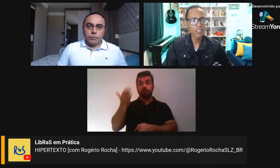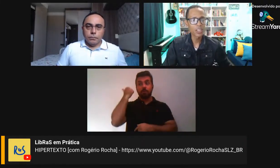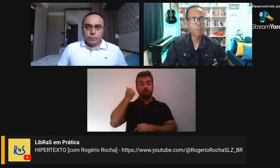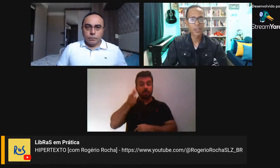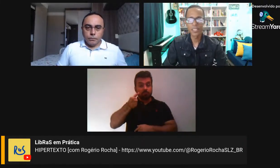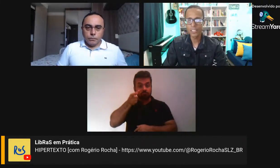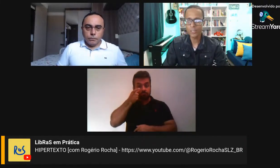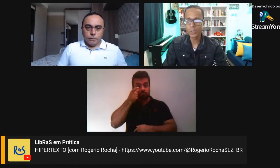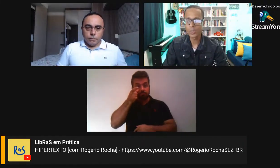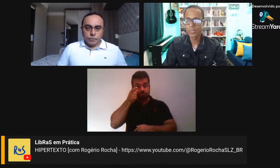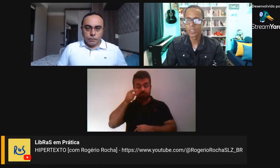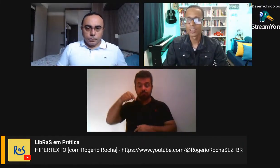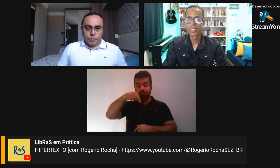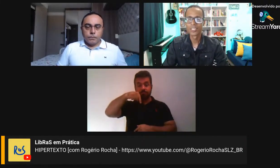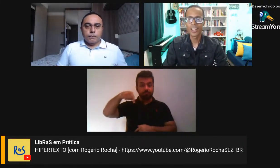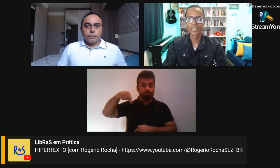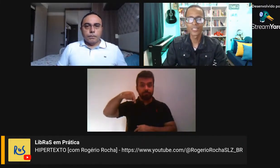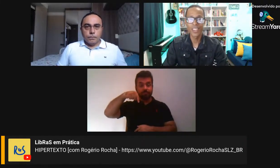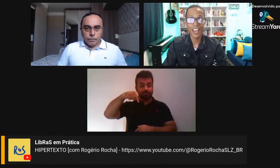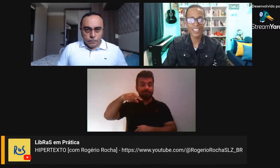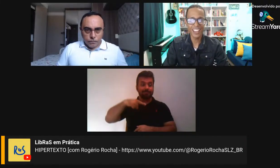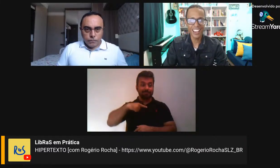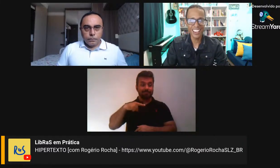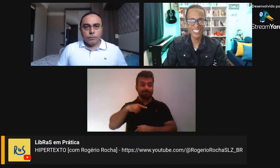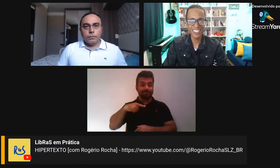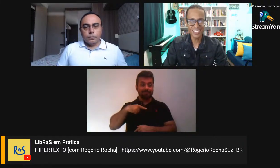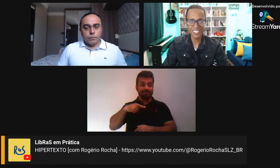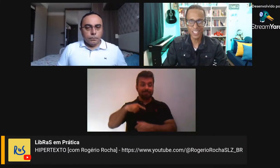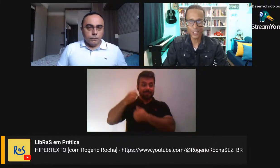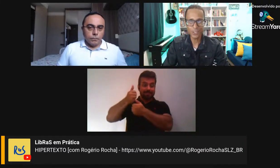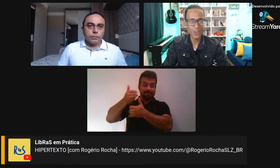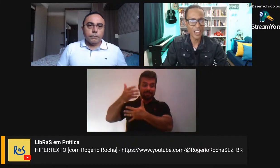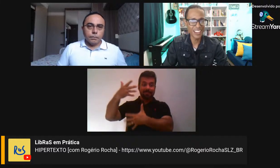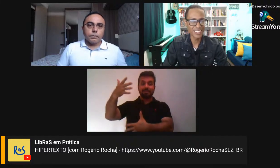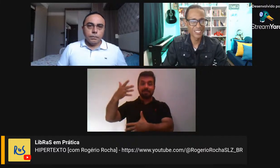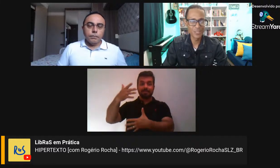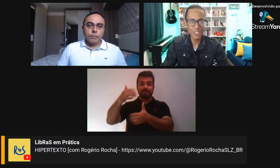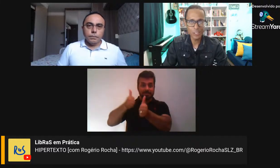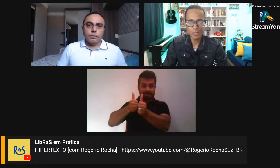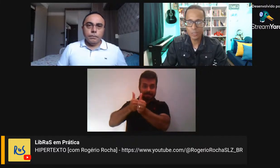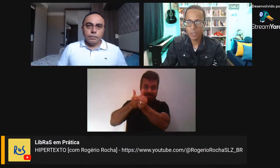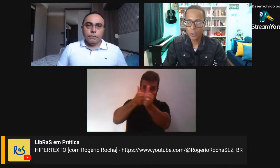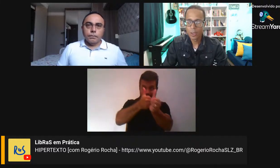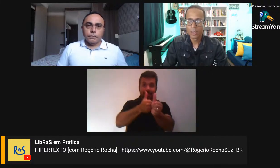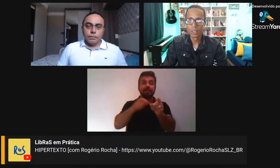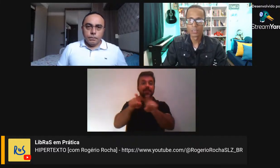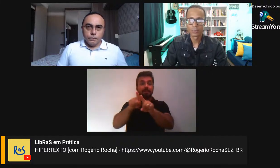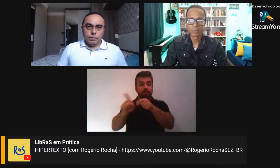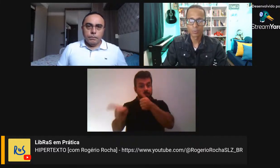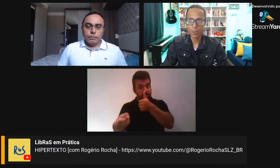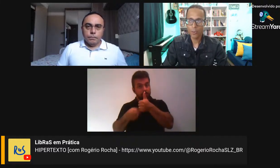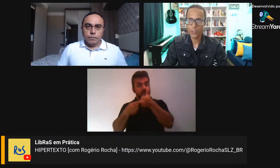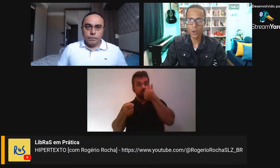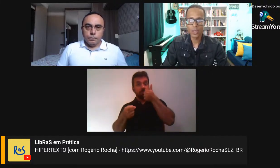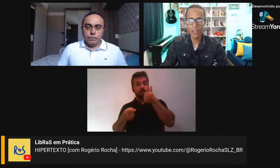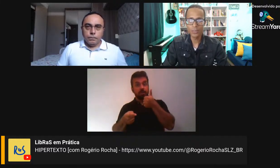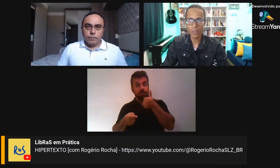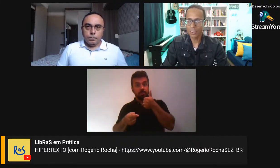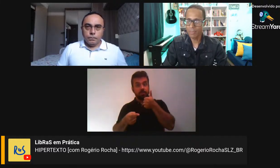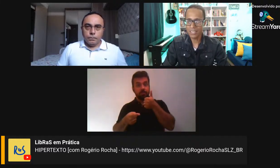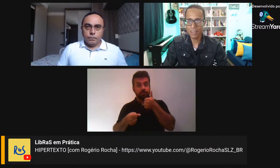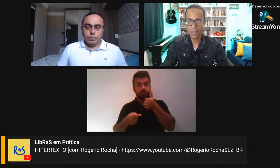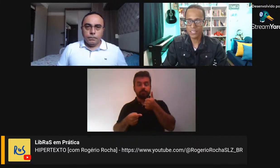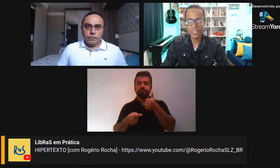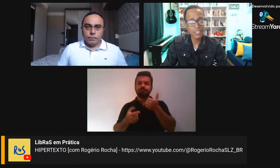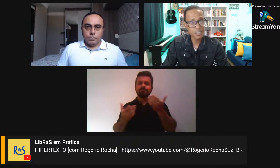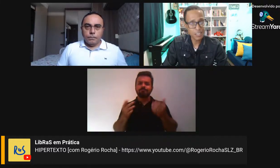Rogério Rocha, hipertexto, já segue lá ele, já deixa o seu like lá nos vídeos. professor, quero